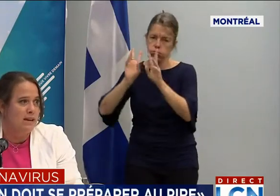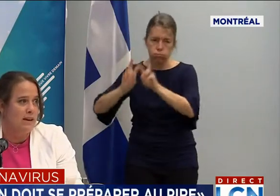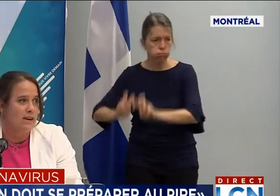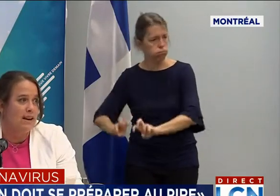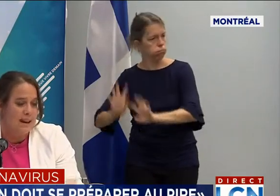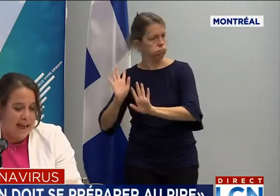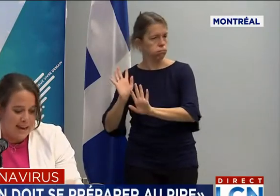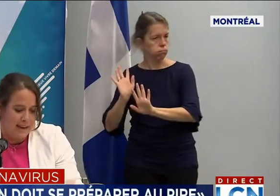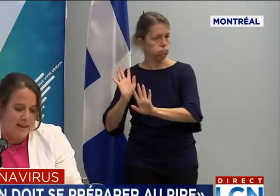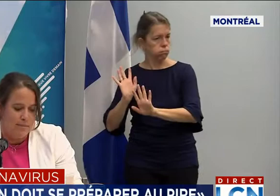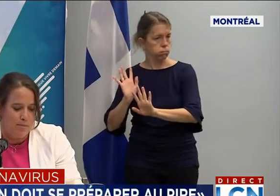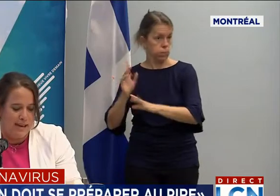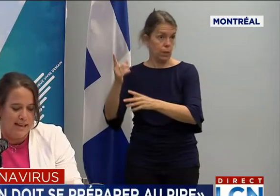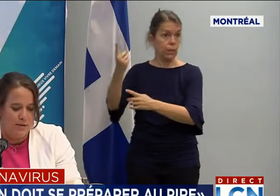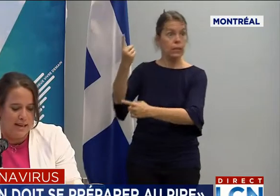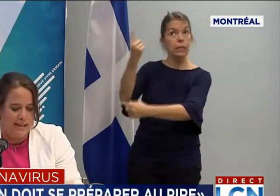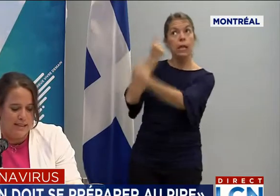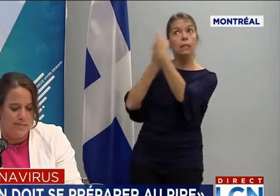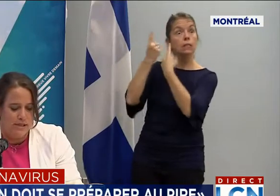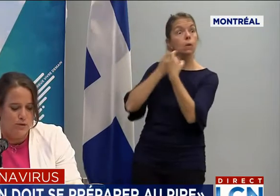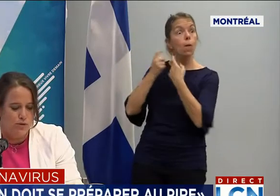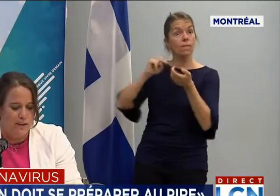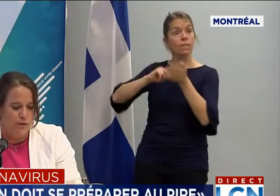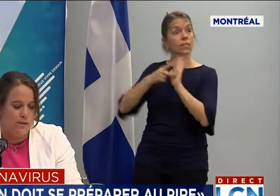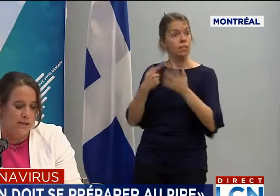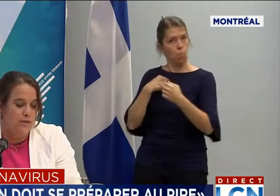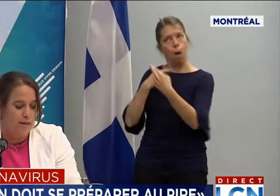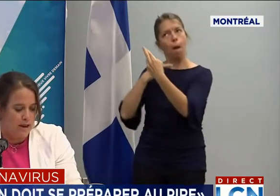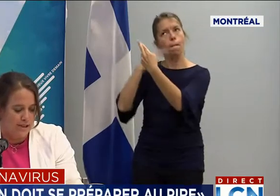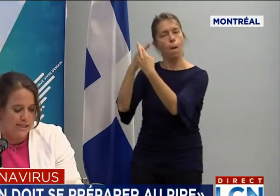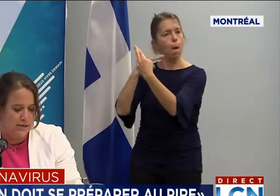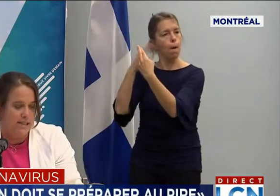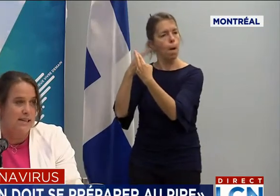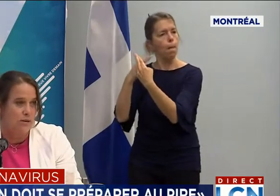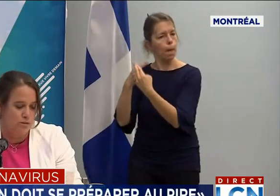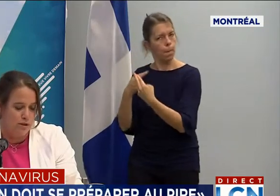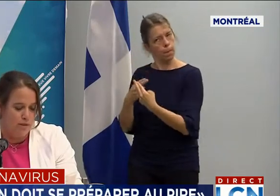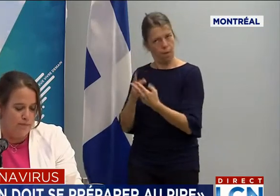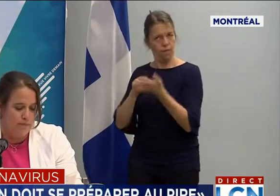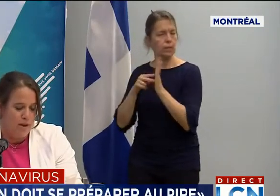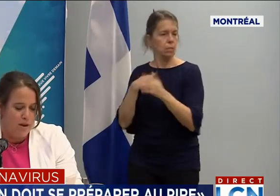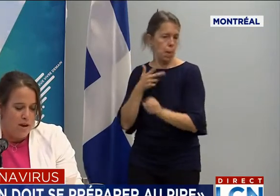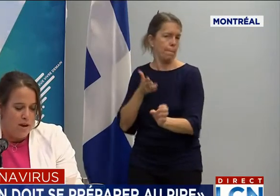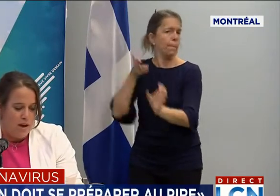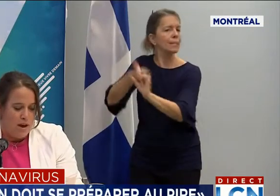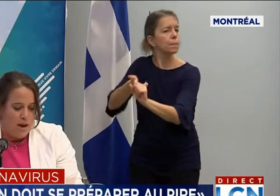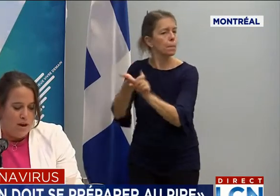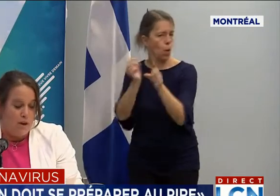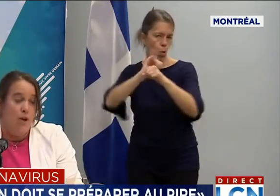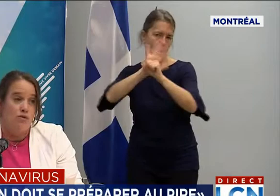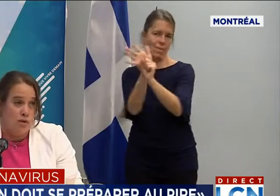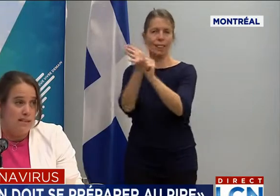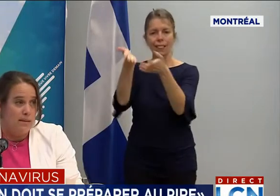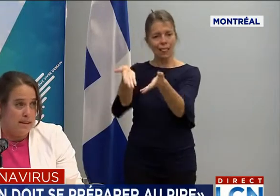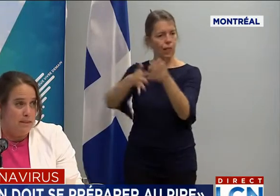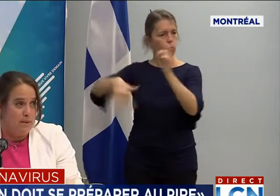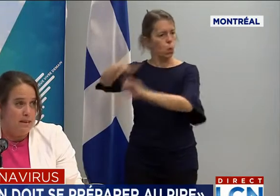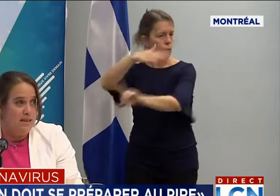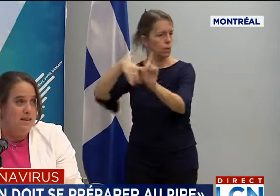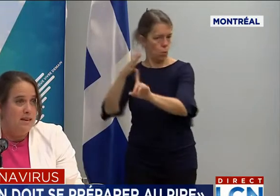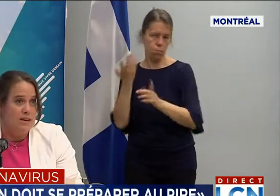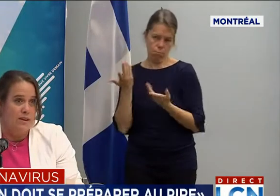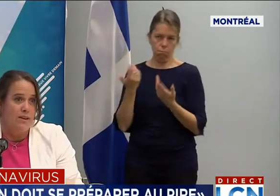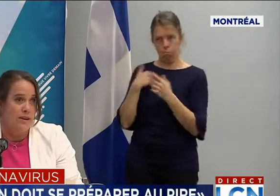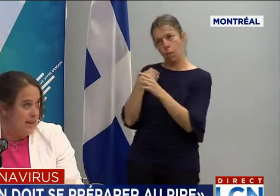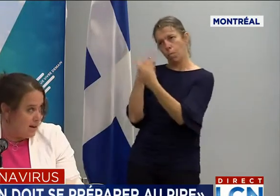soutenir l'arrêt de la propagation et de la transmission du virus et une meilleure gestion des éclosions. On le voit dans bien des